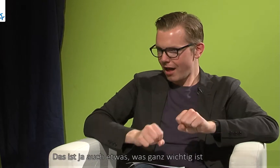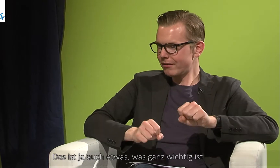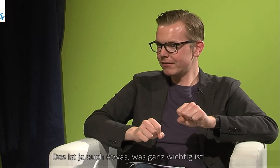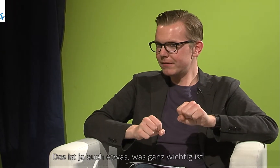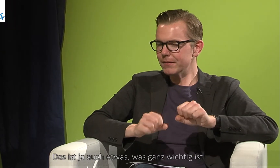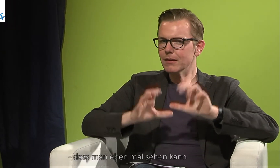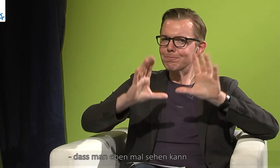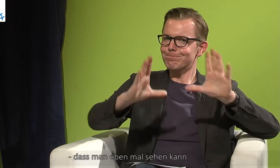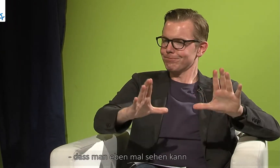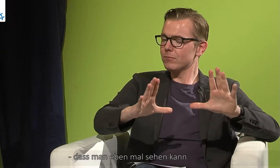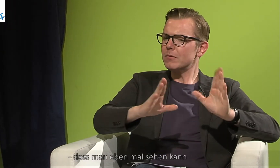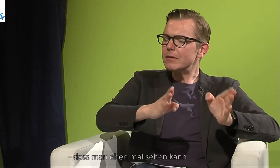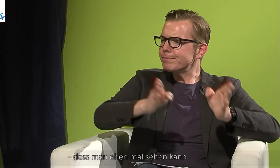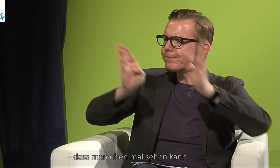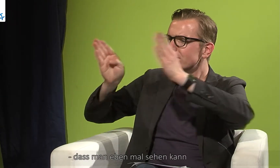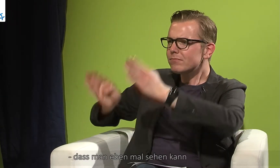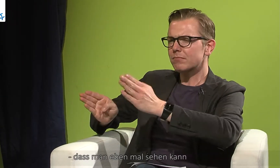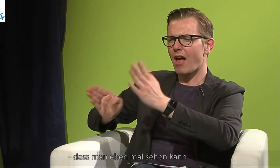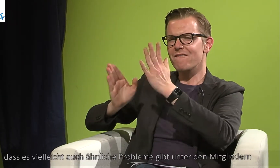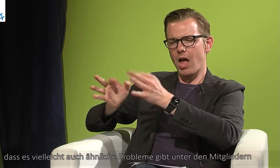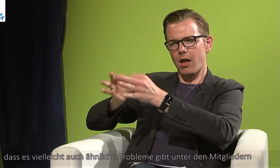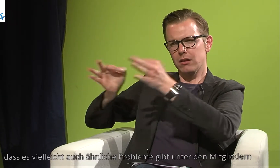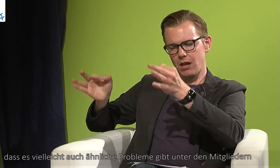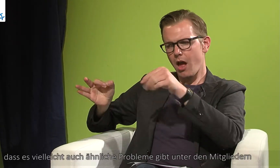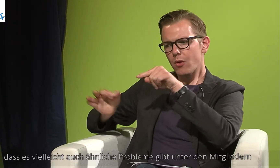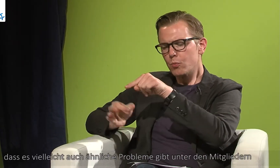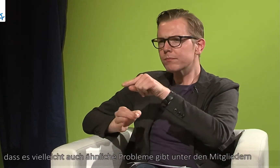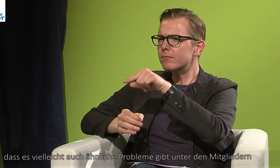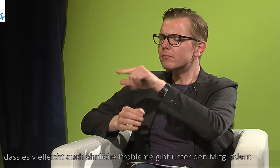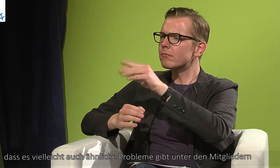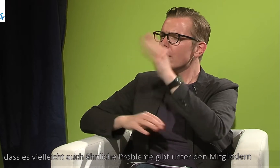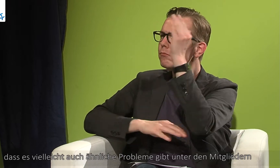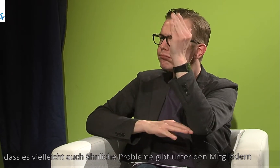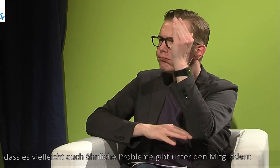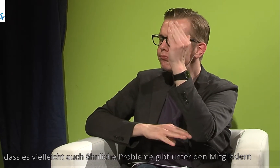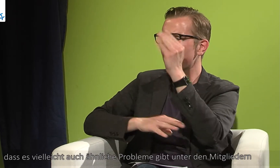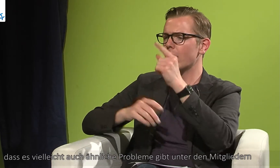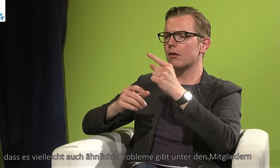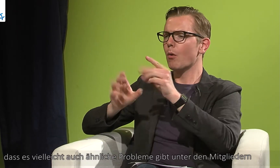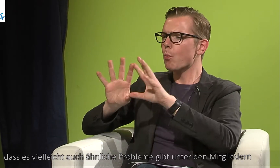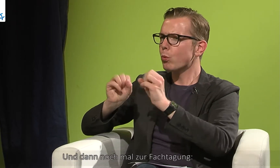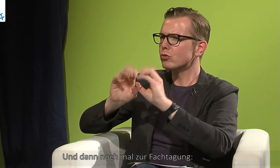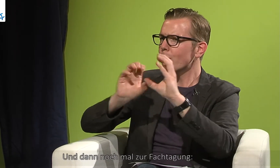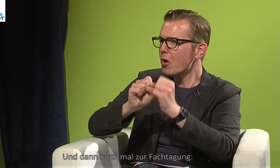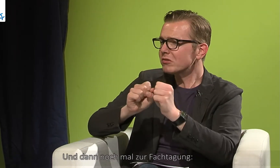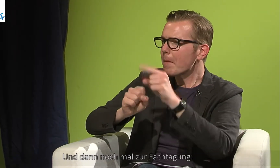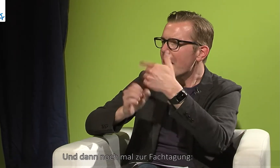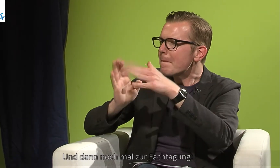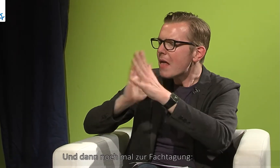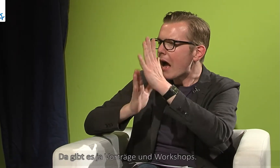ist. Also dass man eben mal sehen kann, dass es vielleicht auch ähnliche Probleme gibt unter den Mitgliedern. Aber dann nochmal zur Fachtagung. Da gibt es